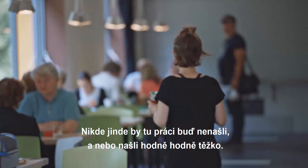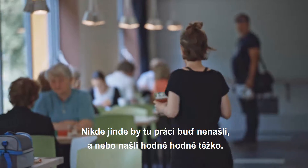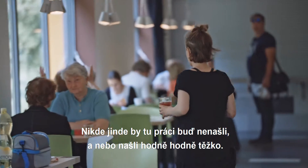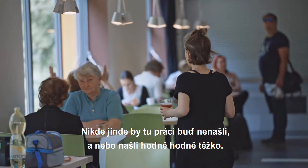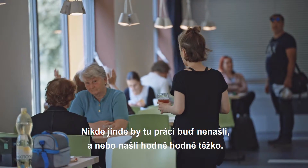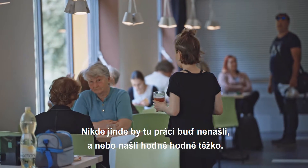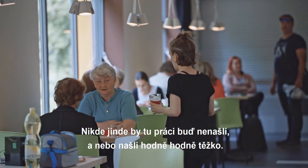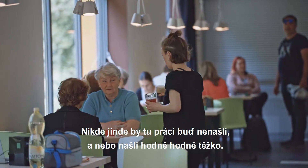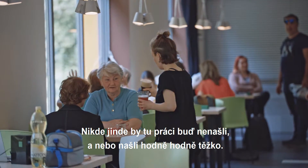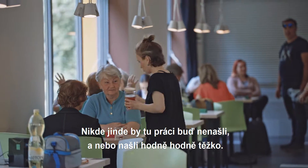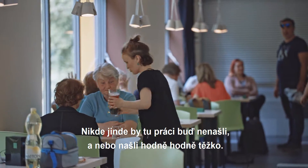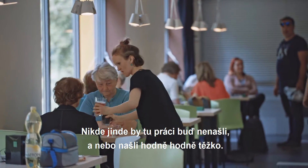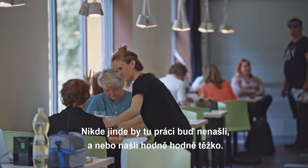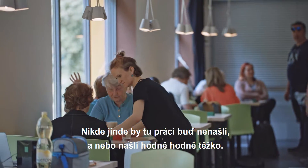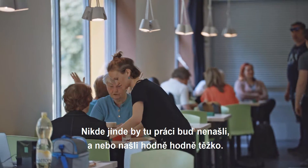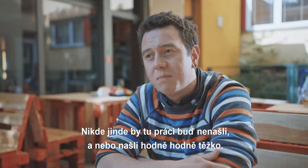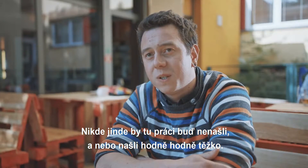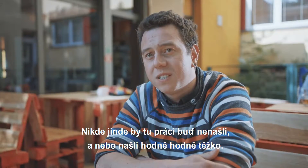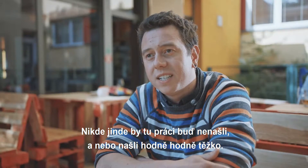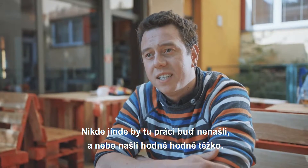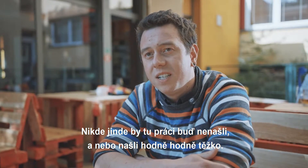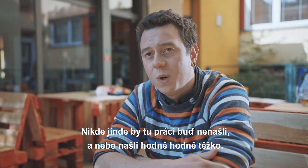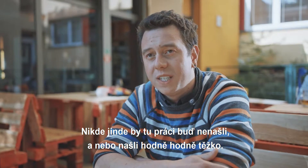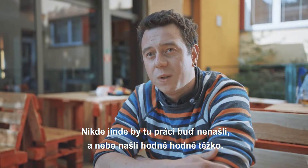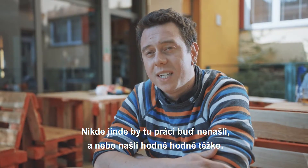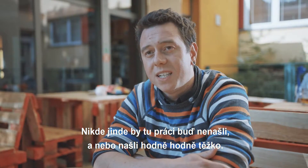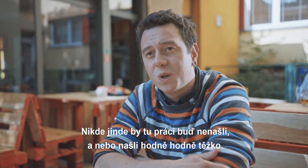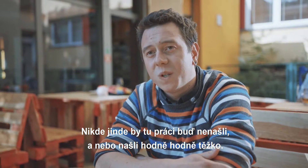Nikde jinde by tu práci buď nenašli, anebo našli hodně, hodně těžko.